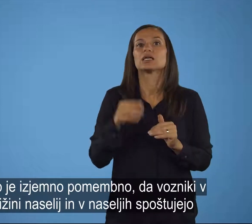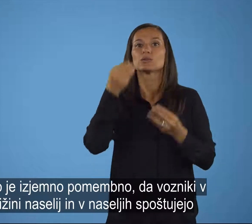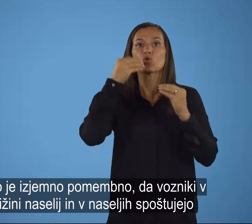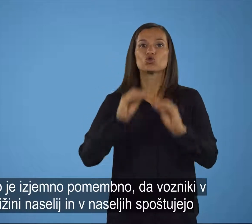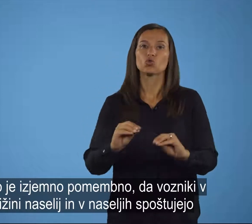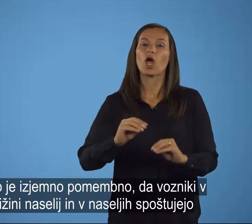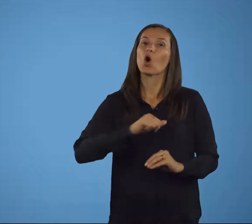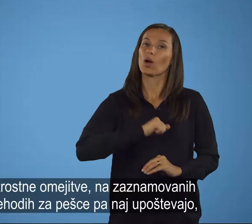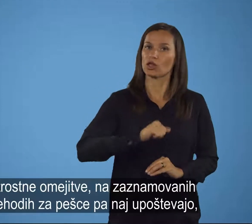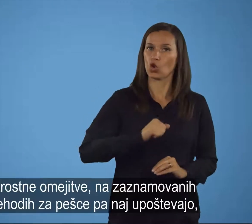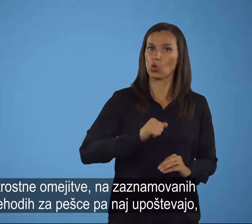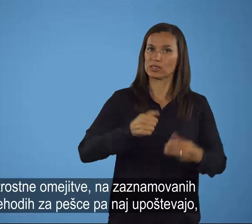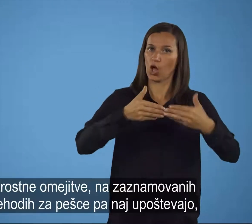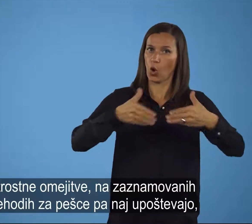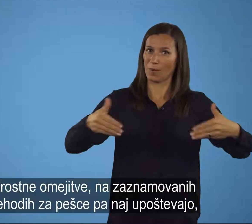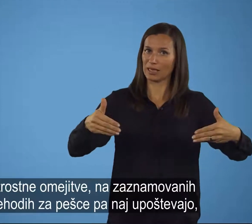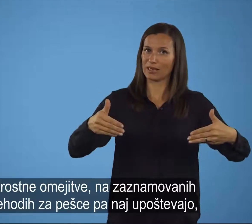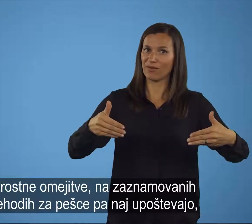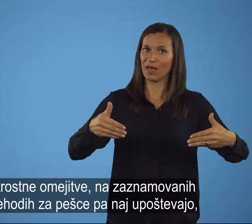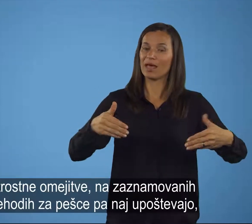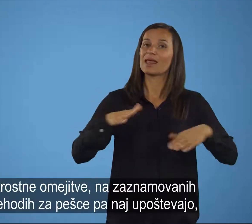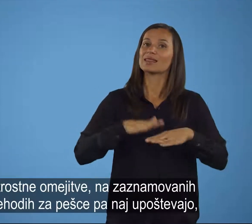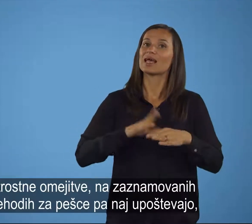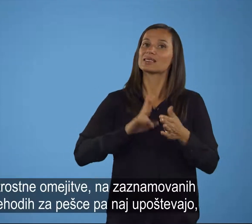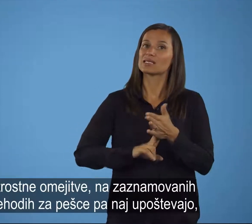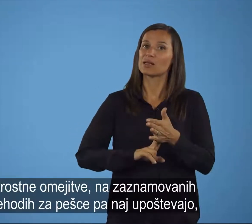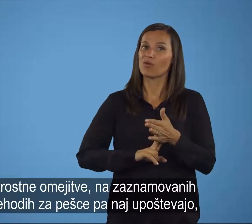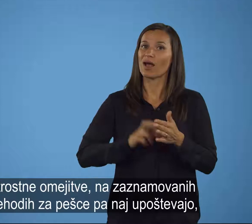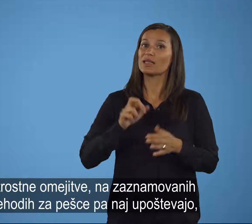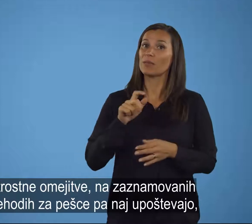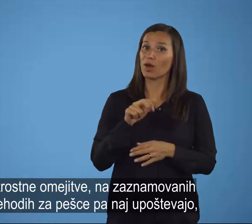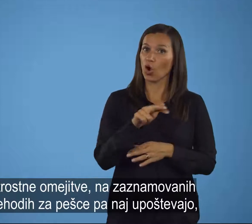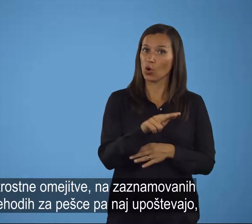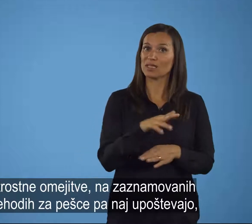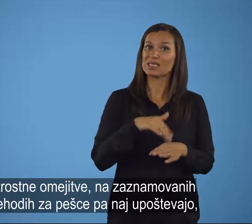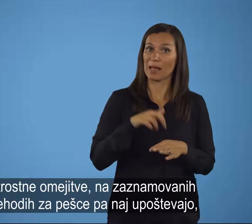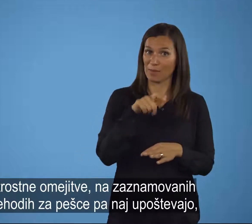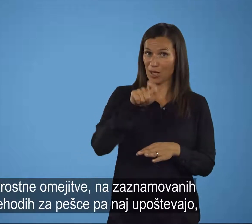zaznamovanih prehodih za pešce, pa naj upoštevajo, da imajo pešci prednost.